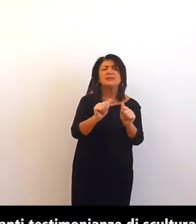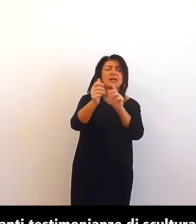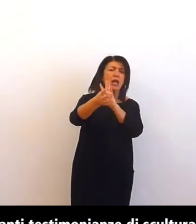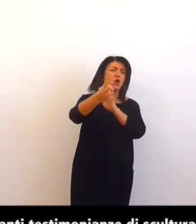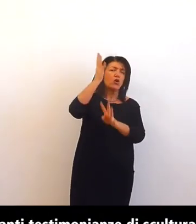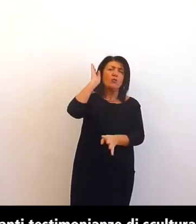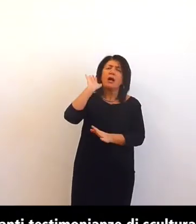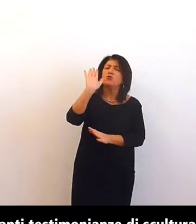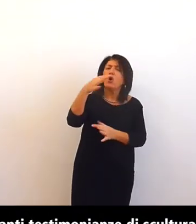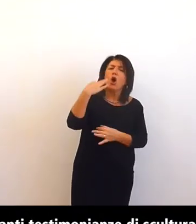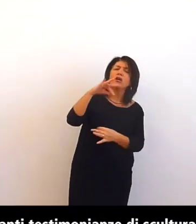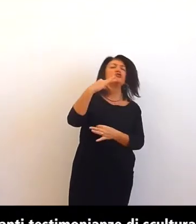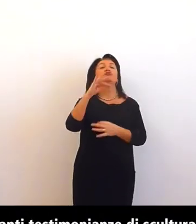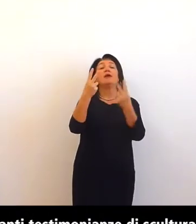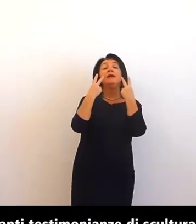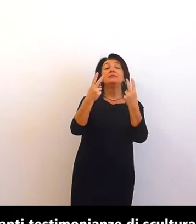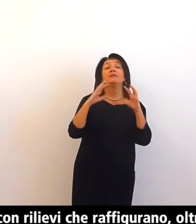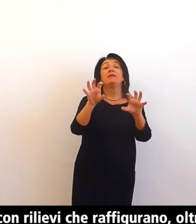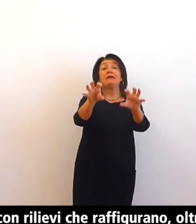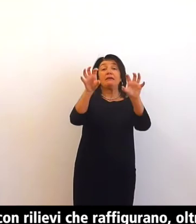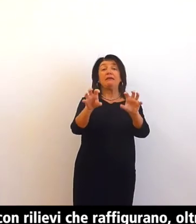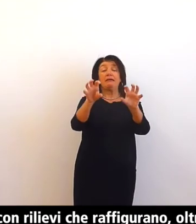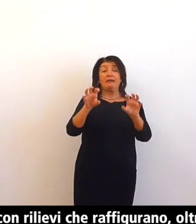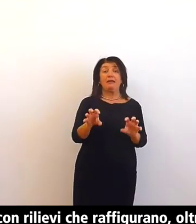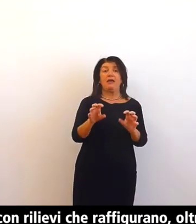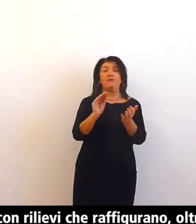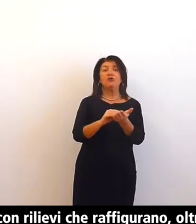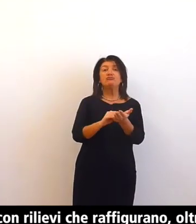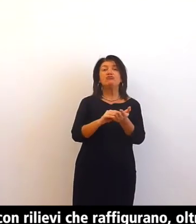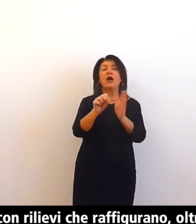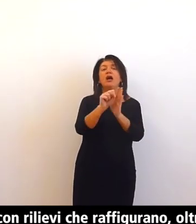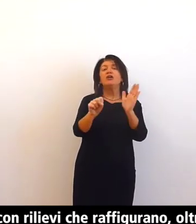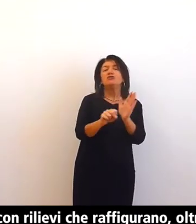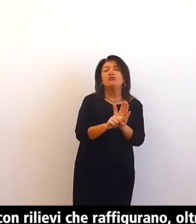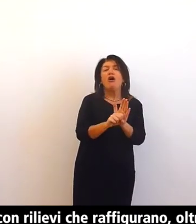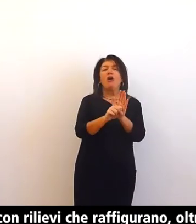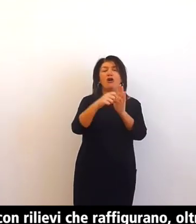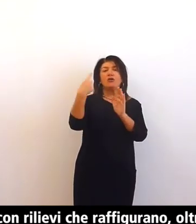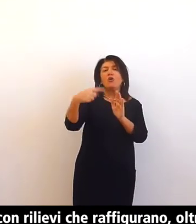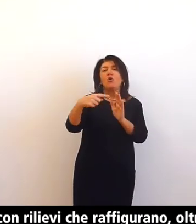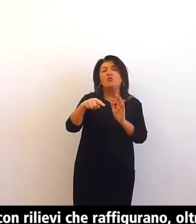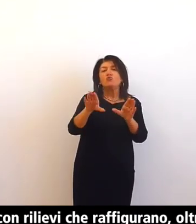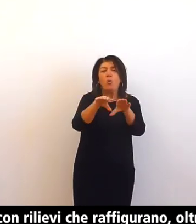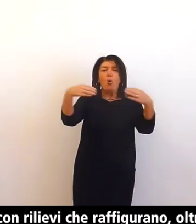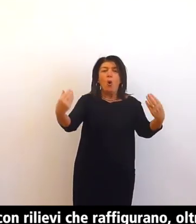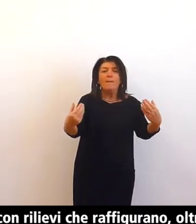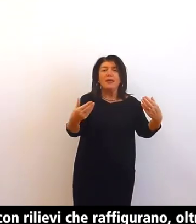rilievi che raffigurano oltre alle immagini dei defunti storie del vecchio e del nuovo testamento